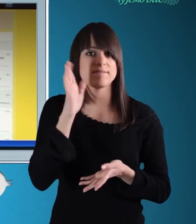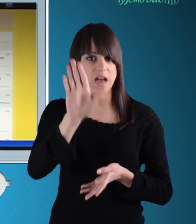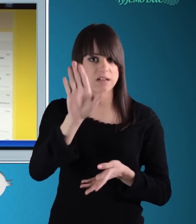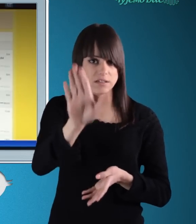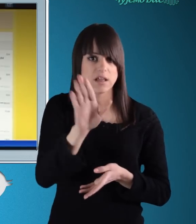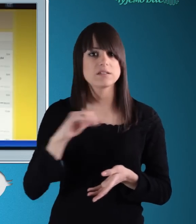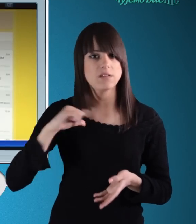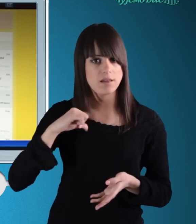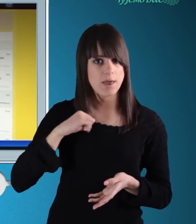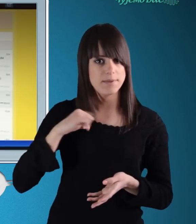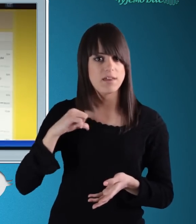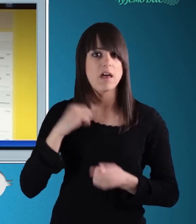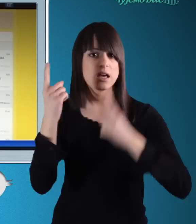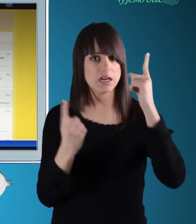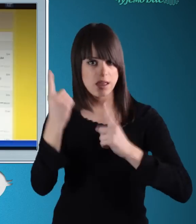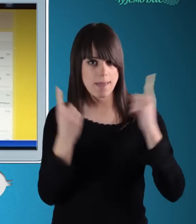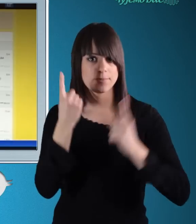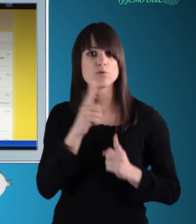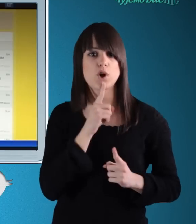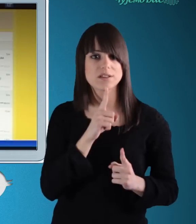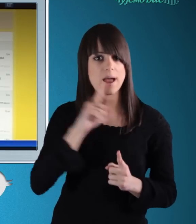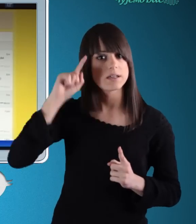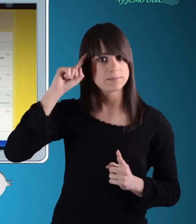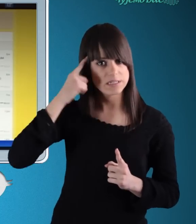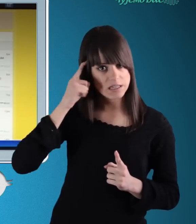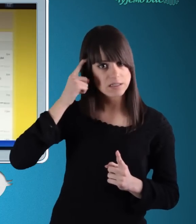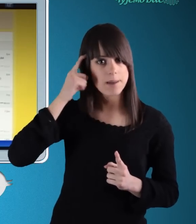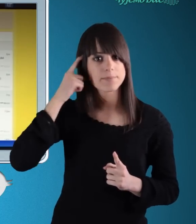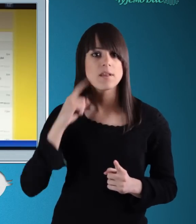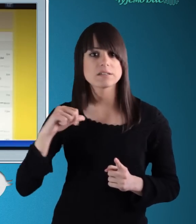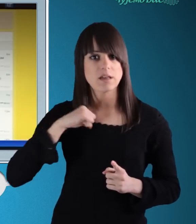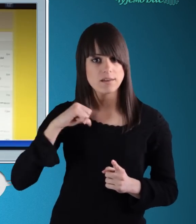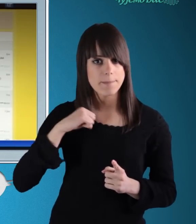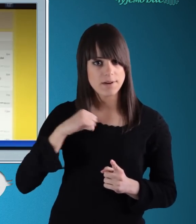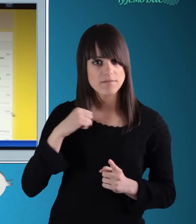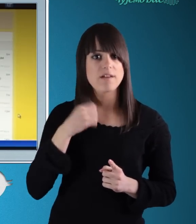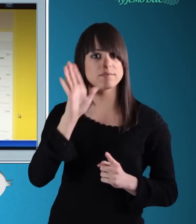radite. Ako Twitter koristite samo kao još jednu oglasnu tablu, vi dobijate